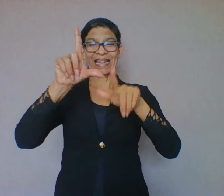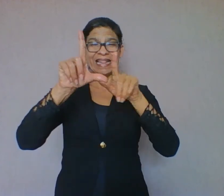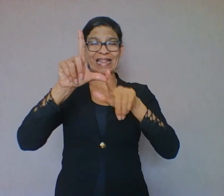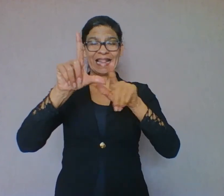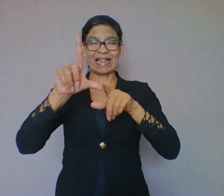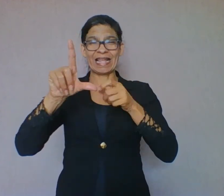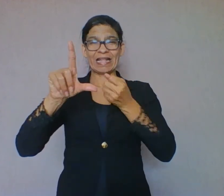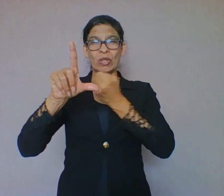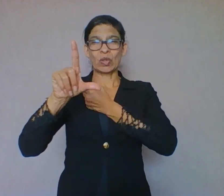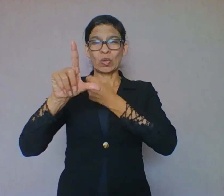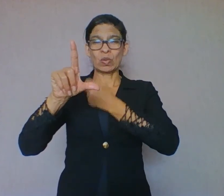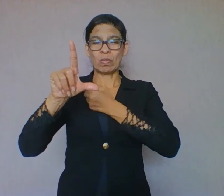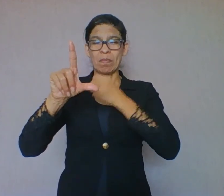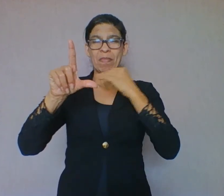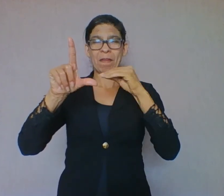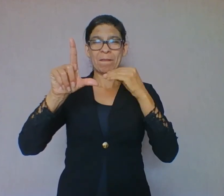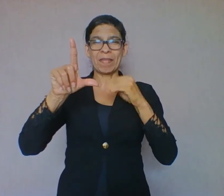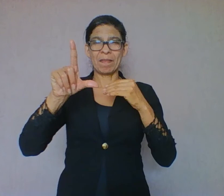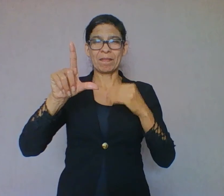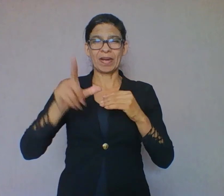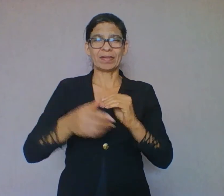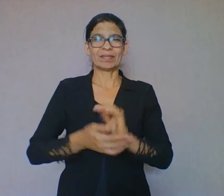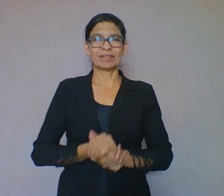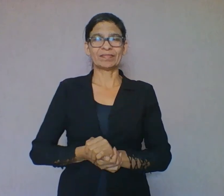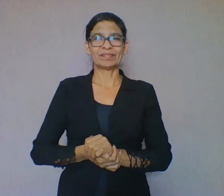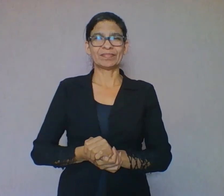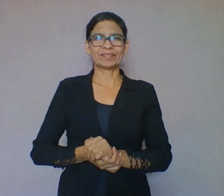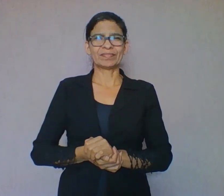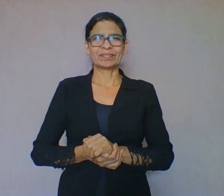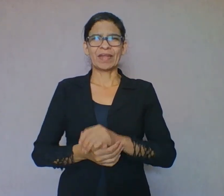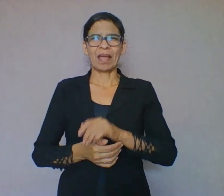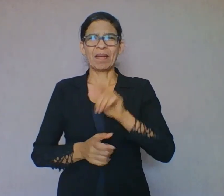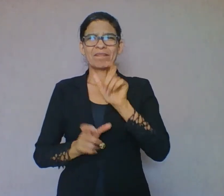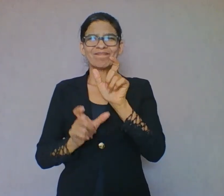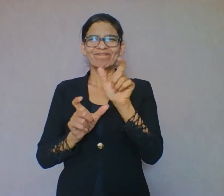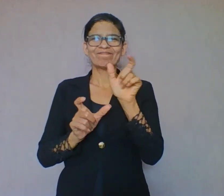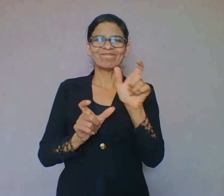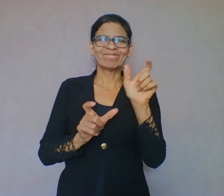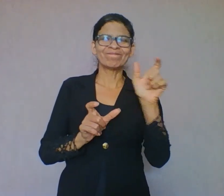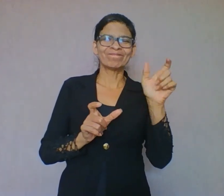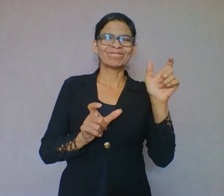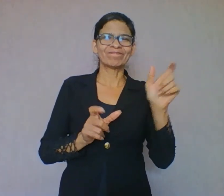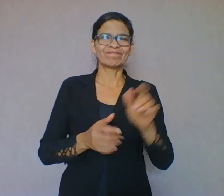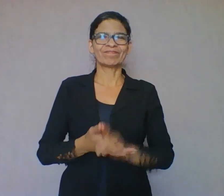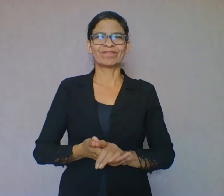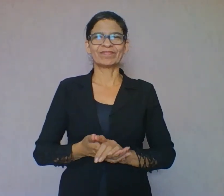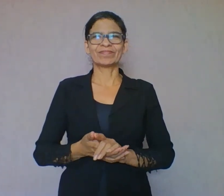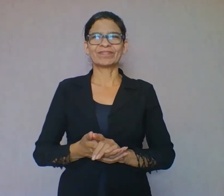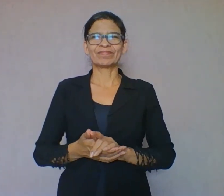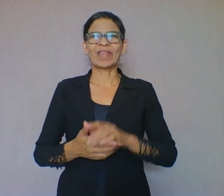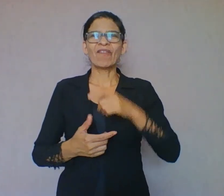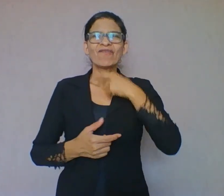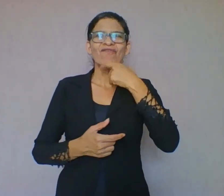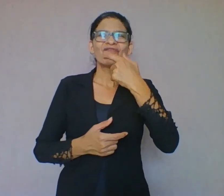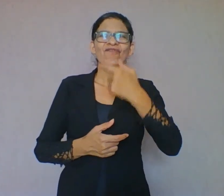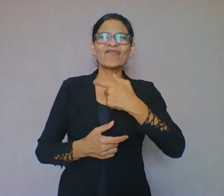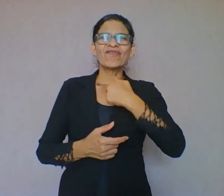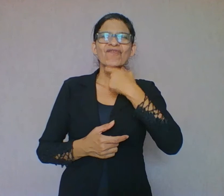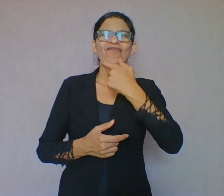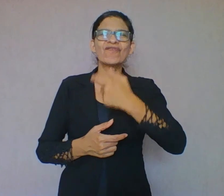repetição de fonemas, agrupamento em sílabas. O contar é o